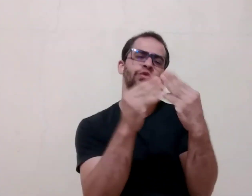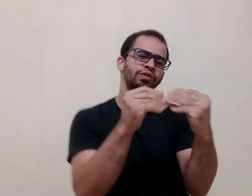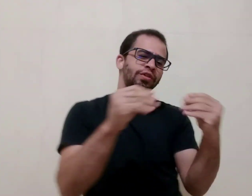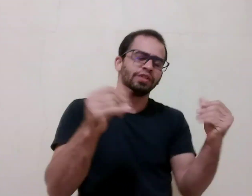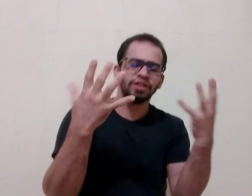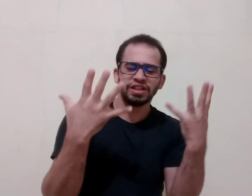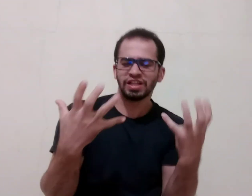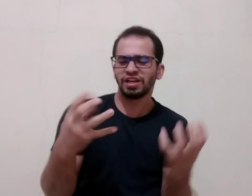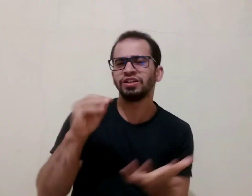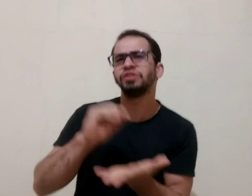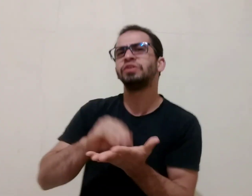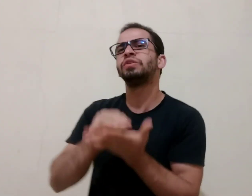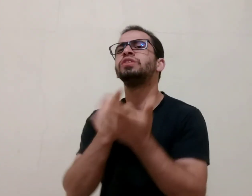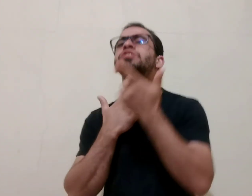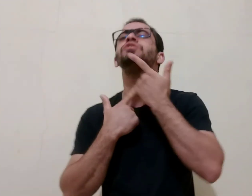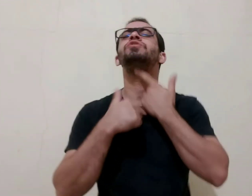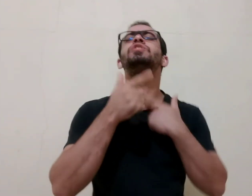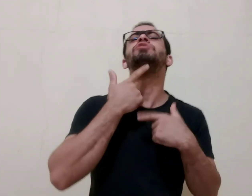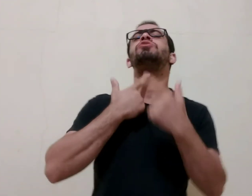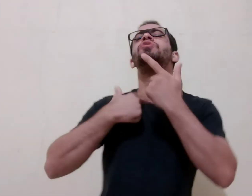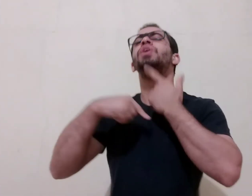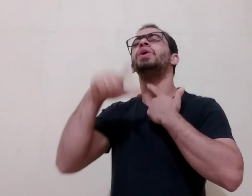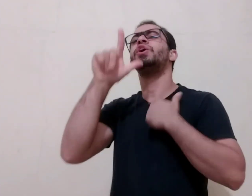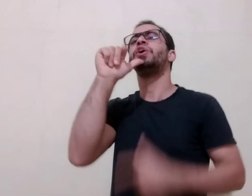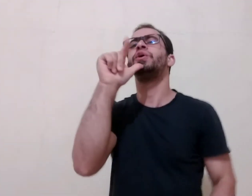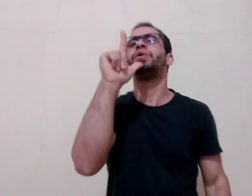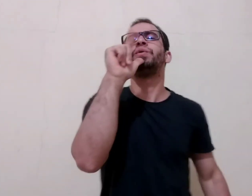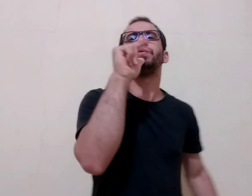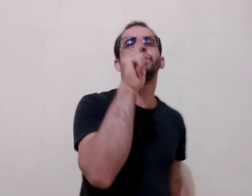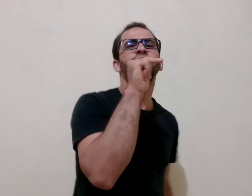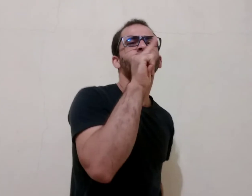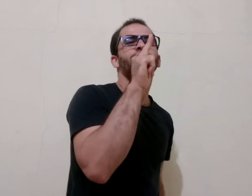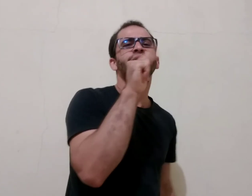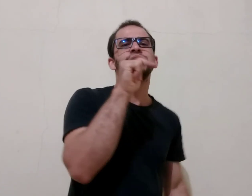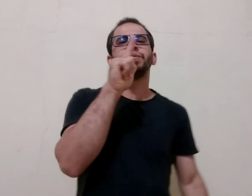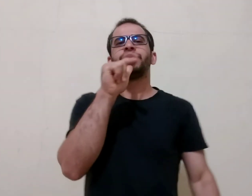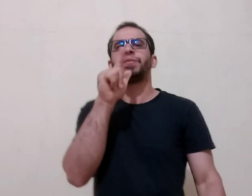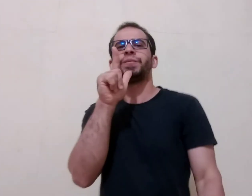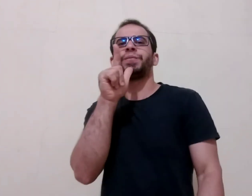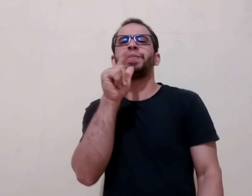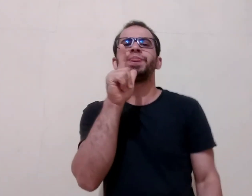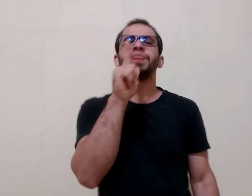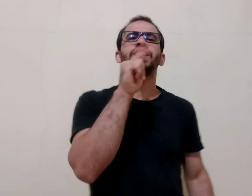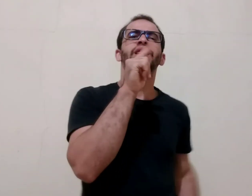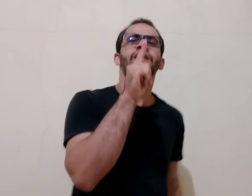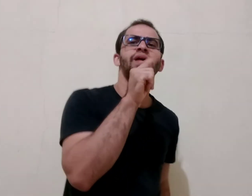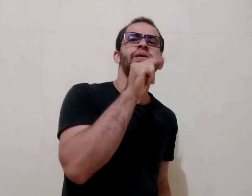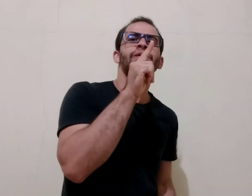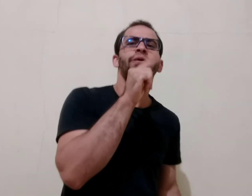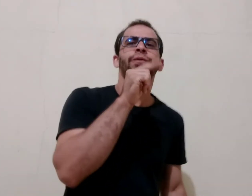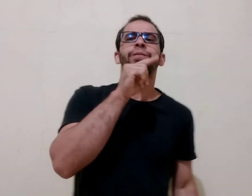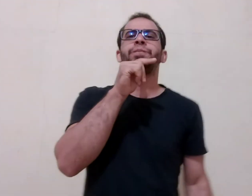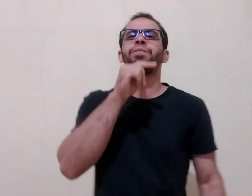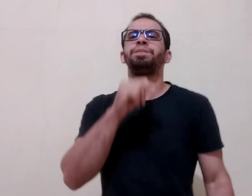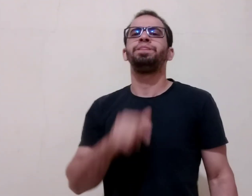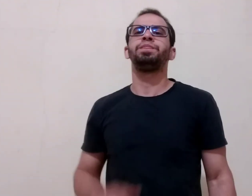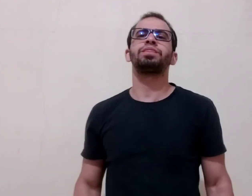de vós Como a terra sedenta, ó meu Deus